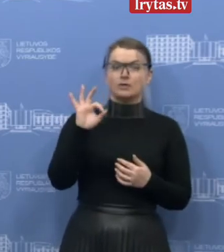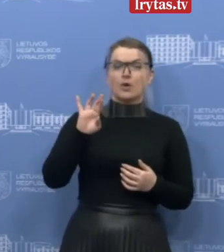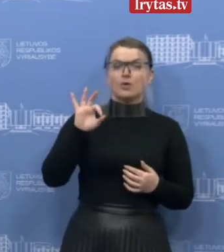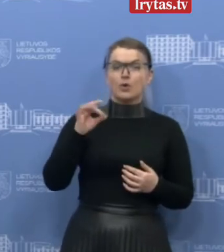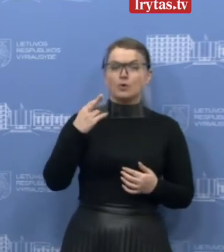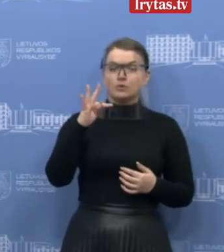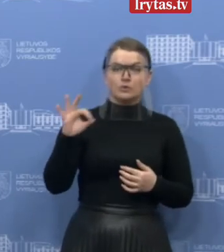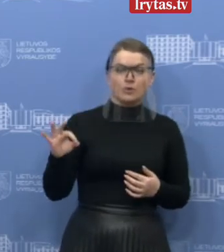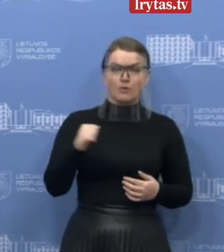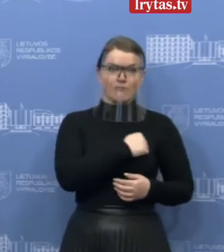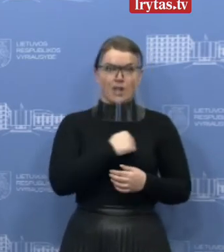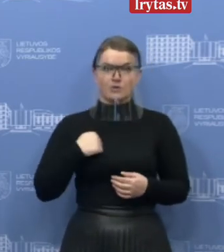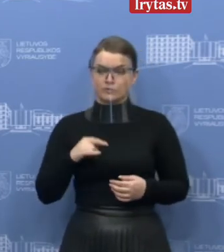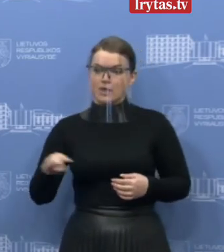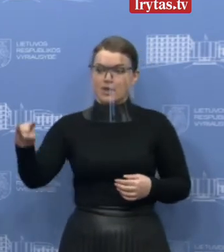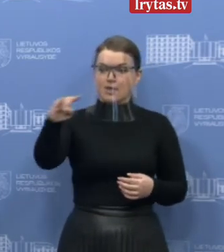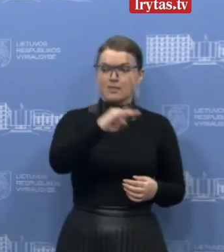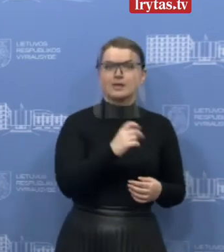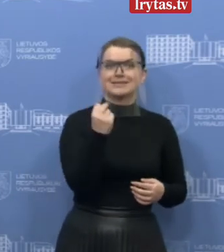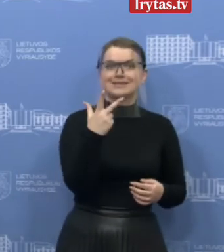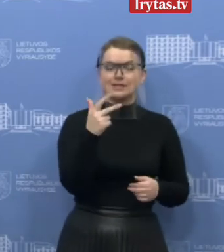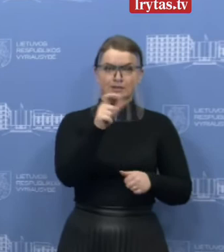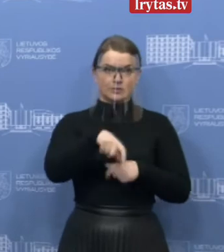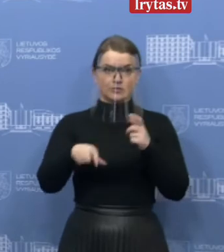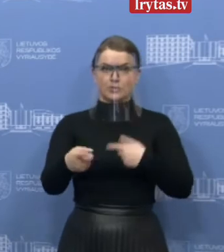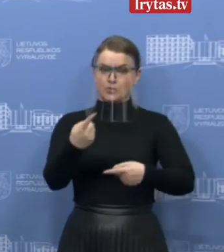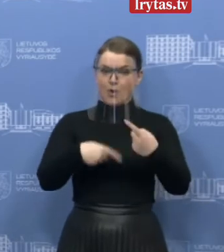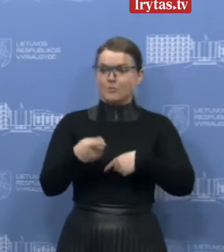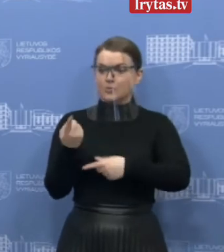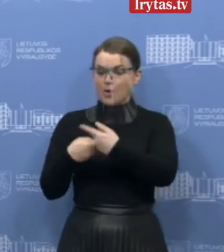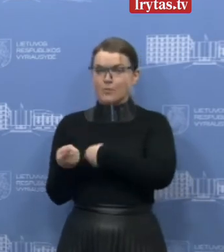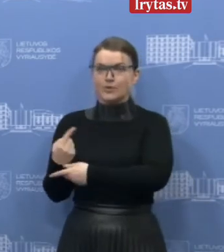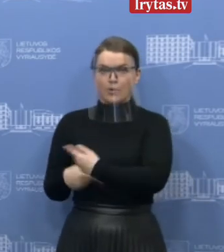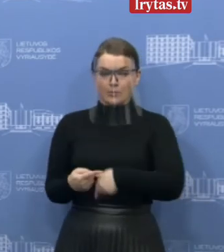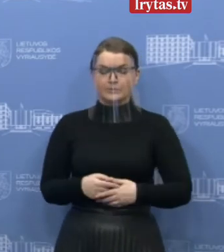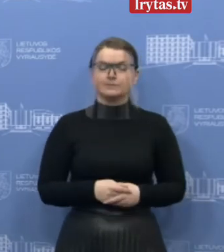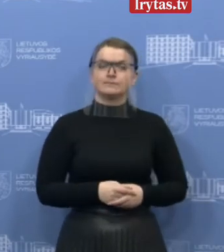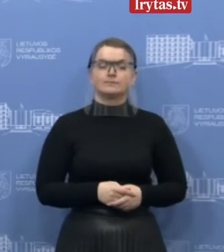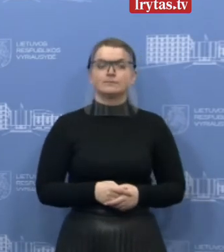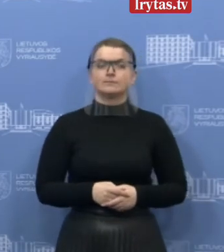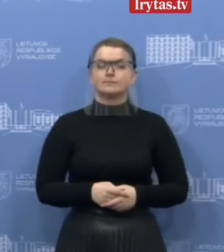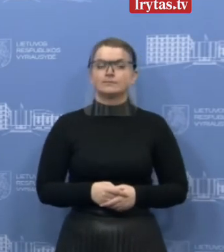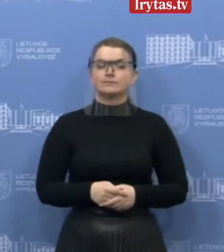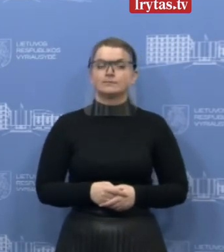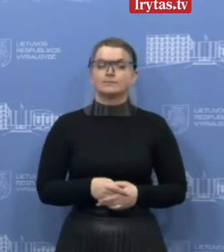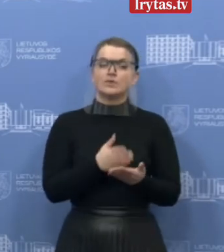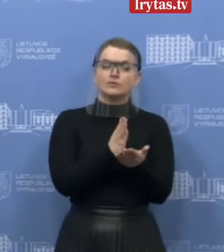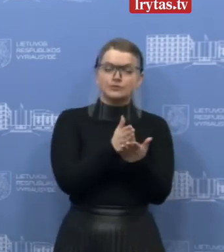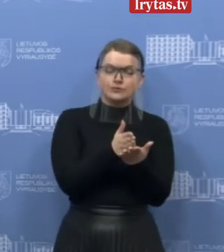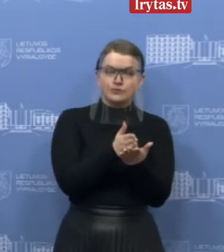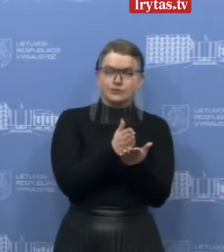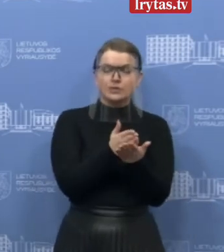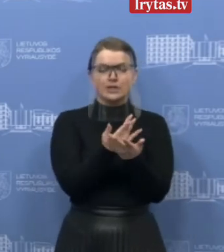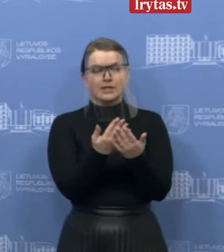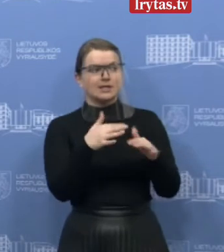Varšuvą 13 Lietuvos Respublikos piliečių ir taip toliau. Na ir be abejo yra tokių dar atvejų.